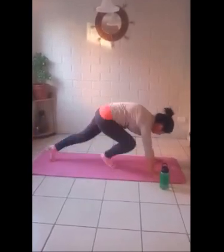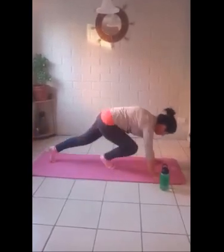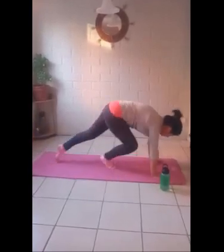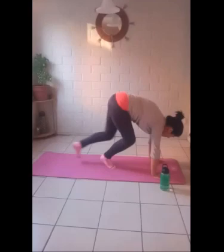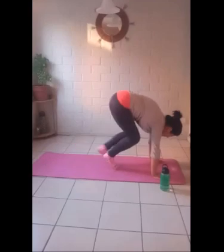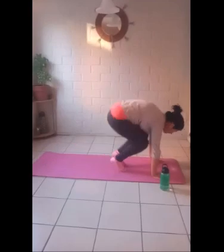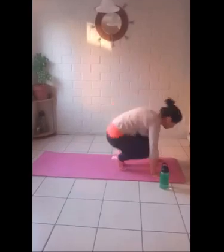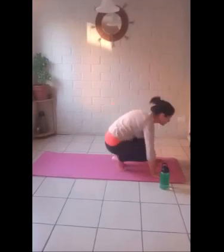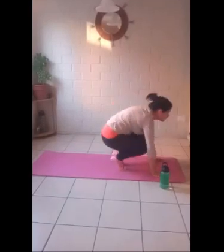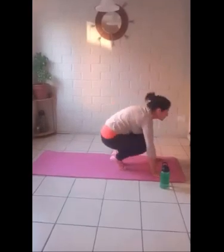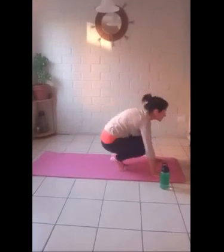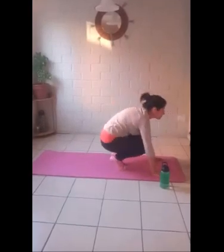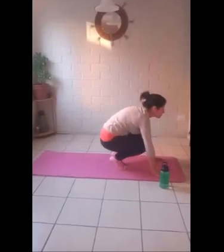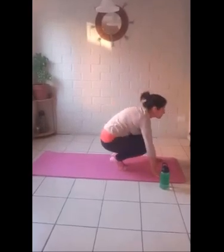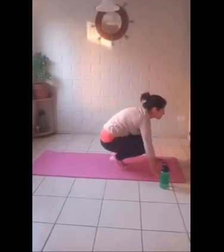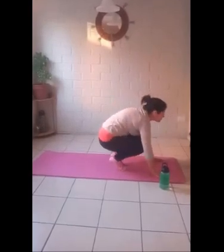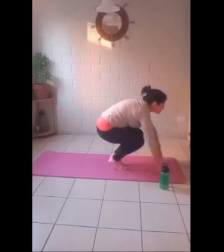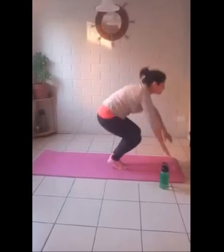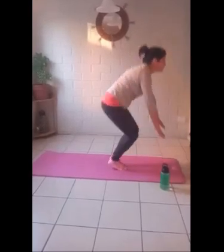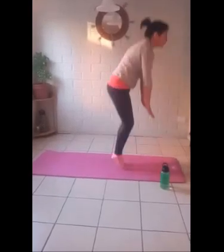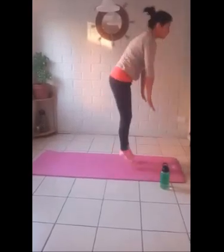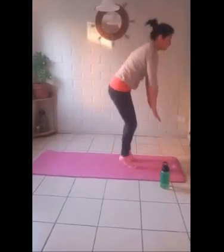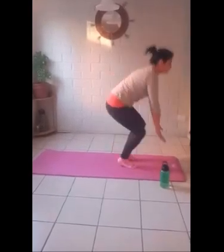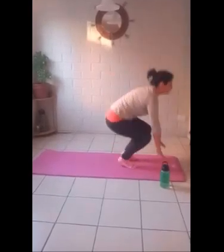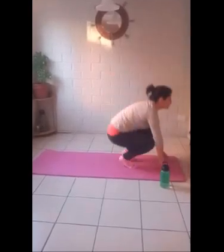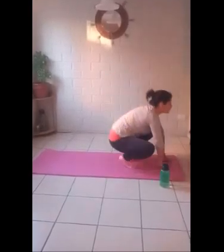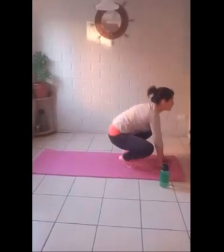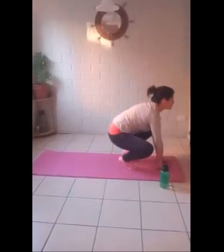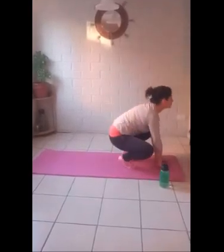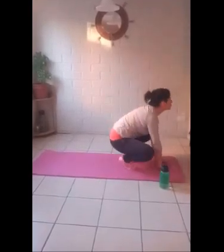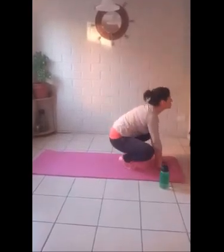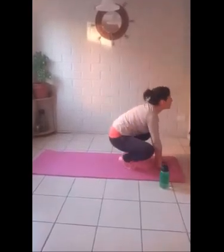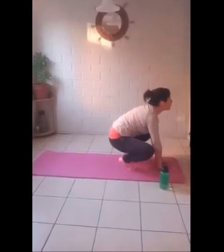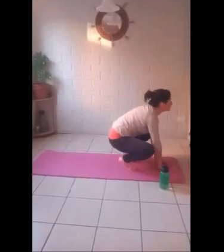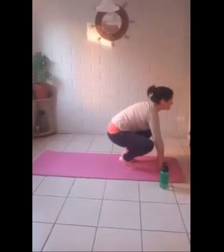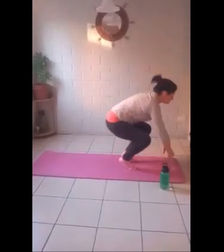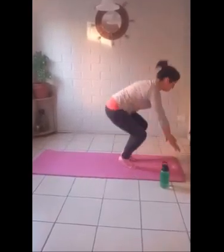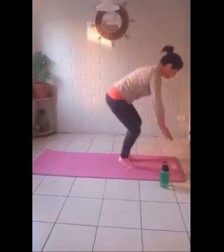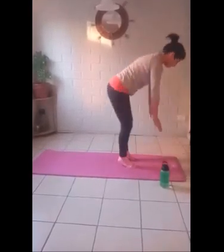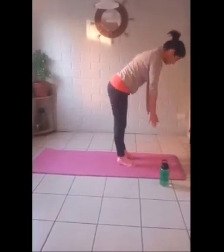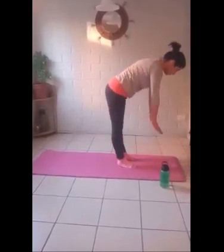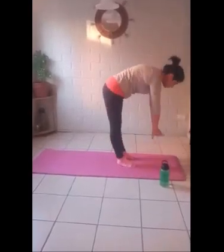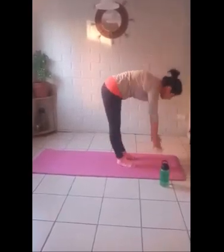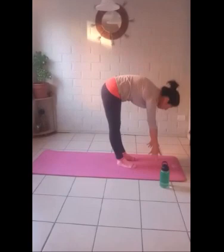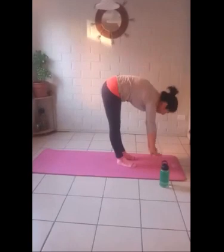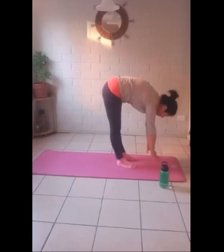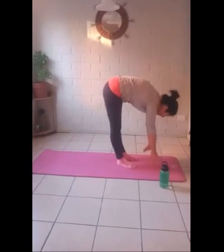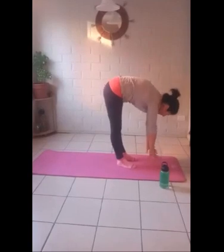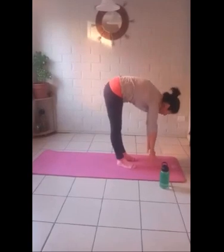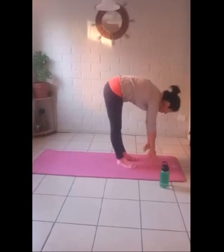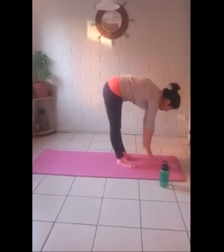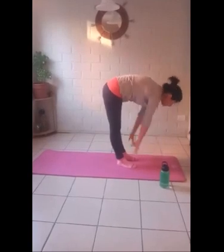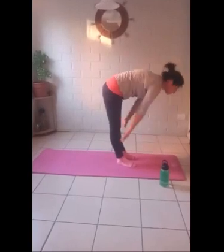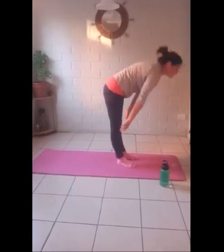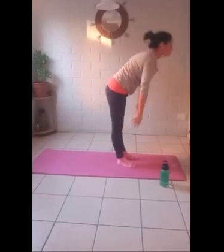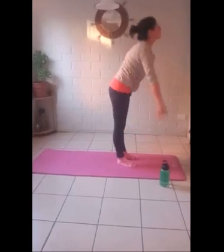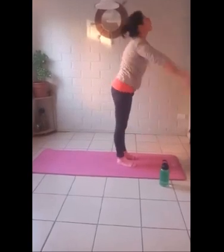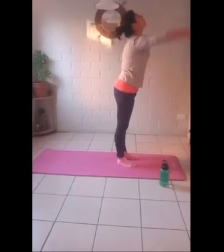salta el conejo que es amigo de la rana Y saludo a la tierra. Le